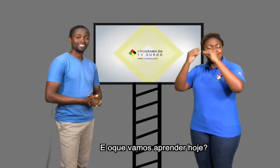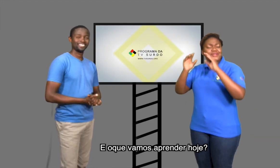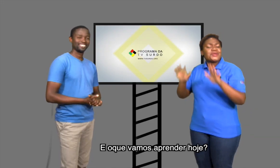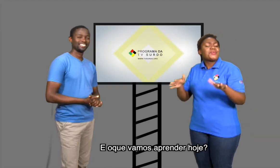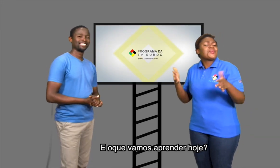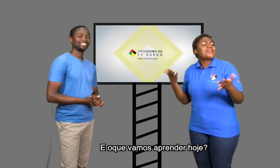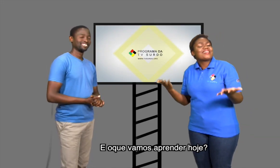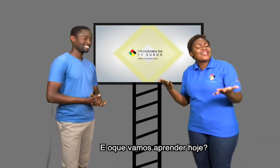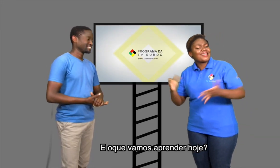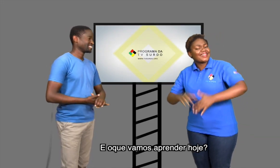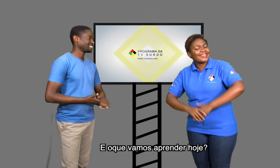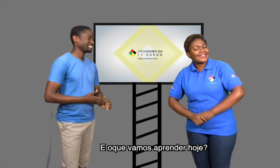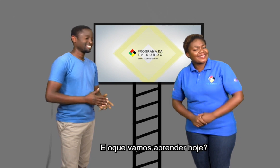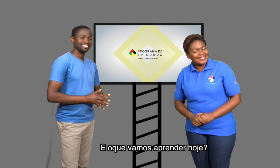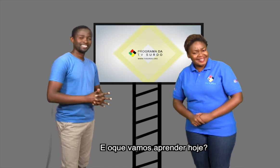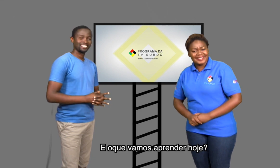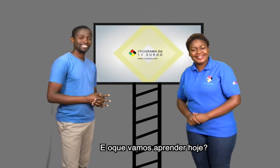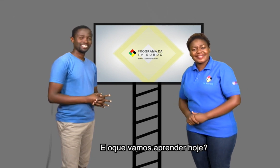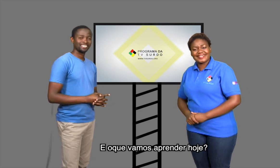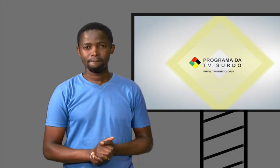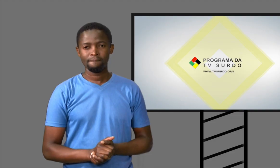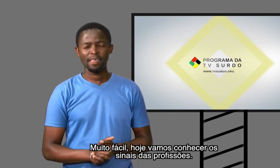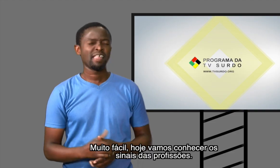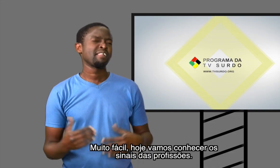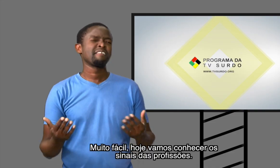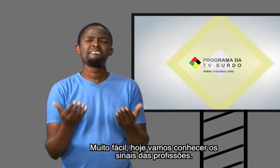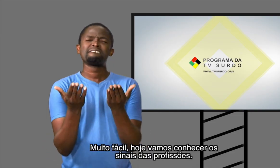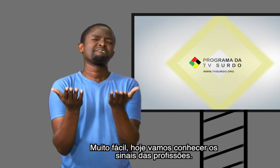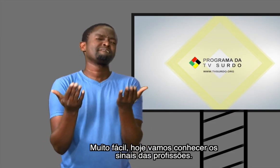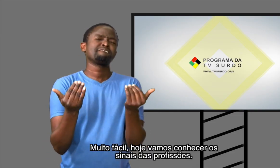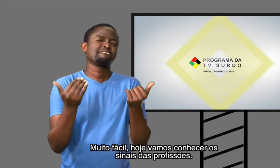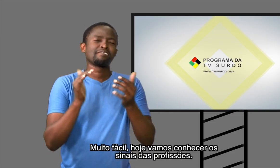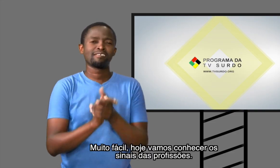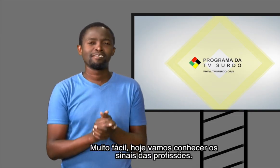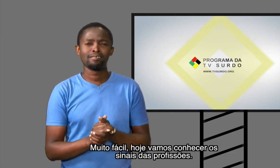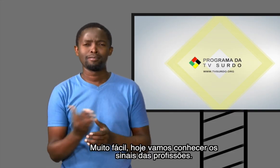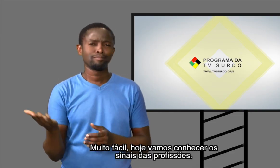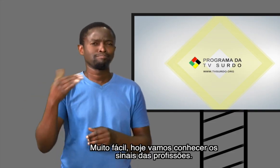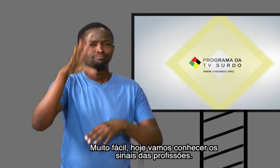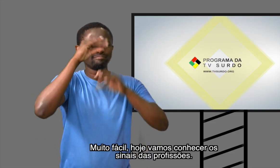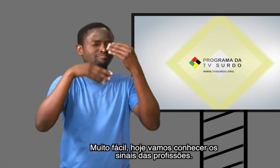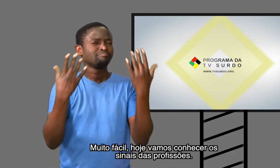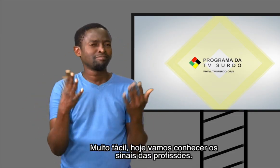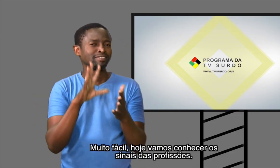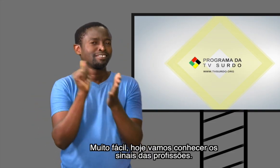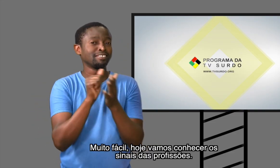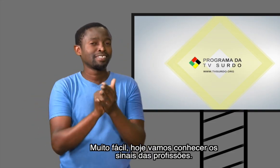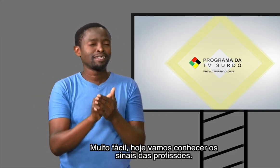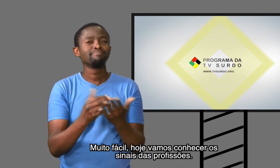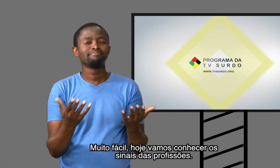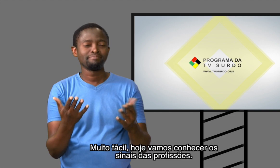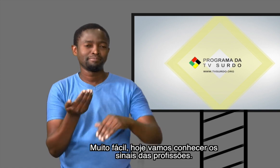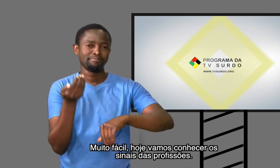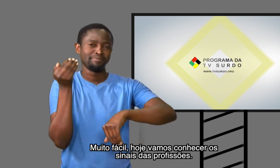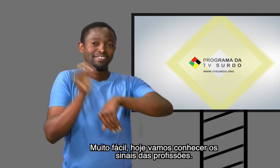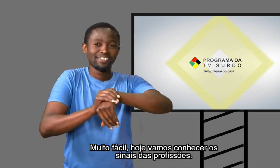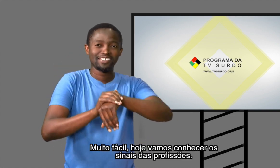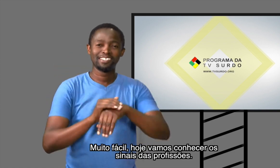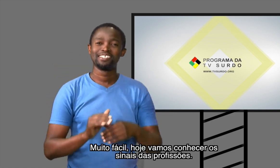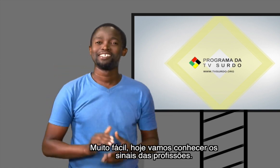que vamos aprender hoje? Muito fácil. Hoje, vamos conhecer os sinais das profissões.